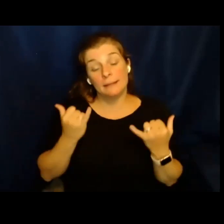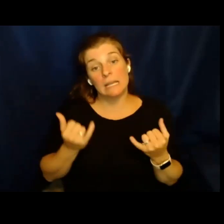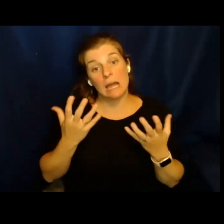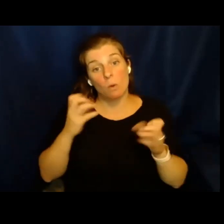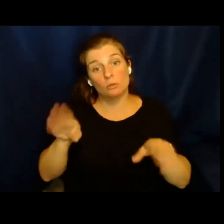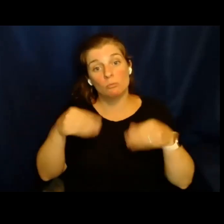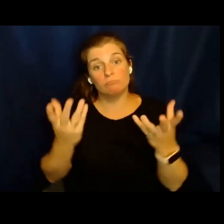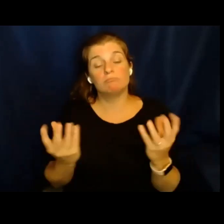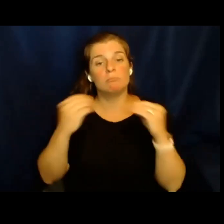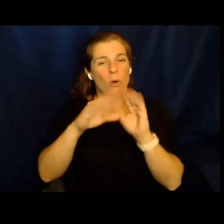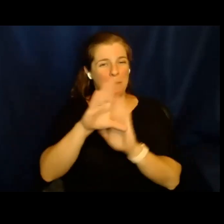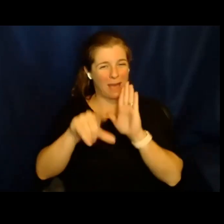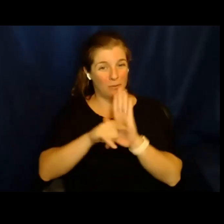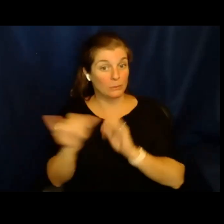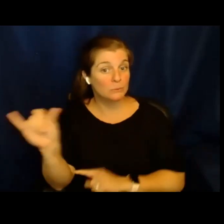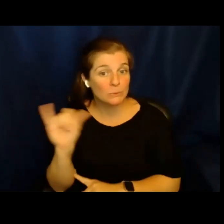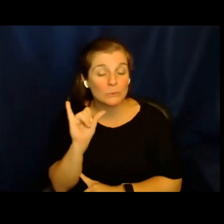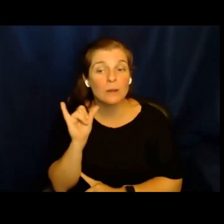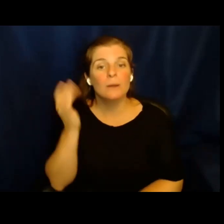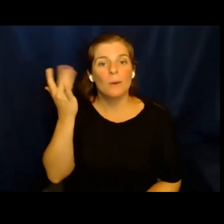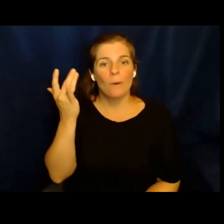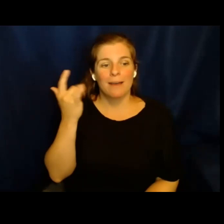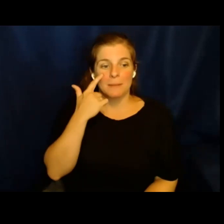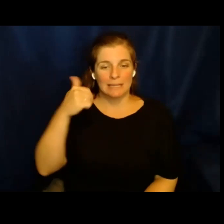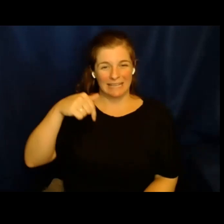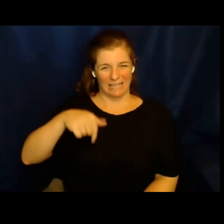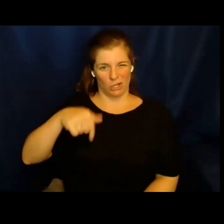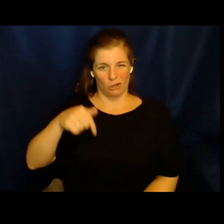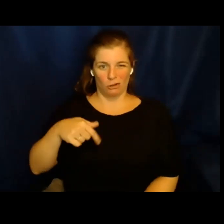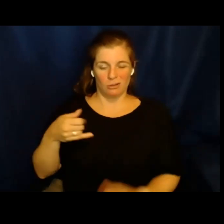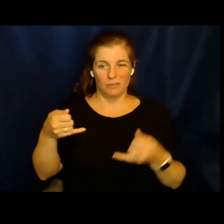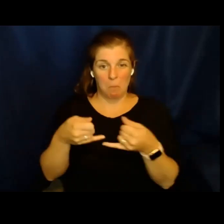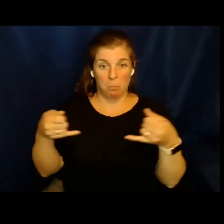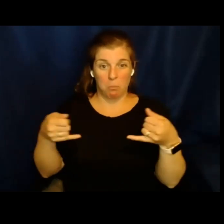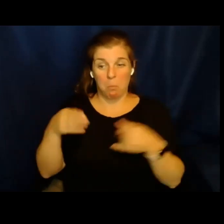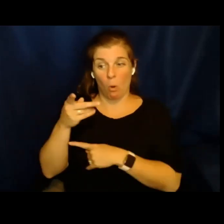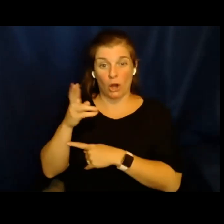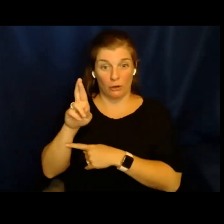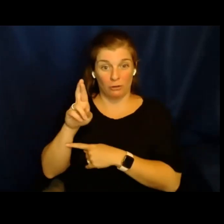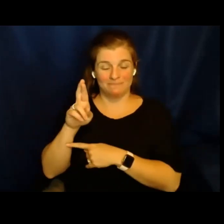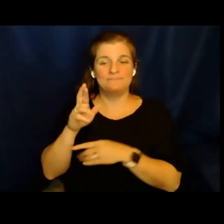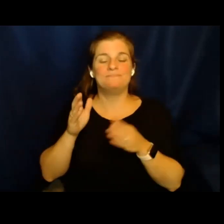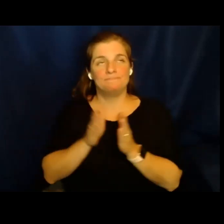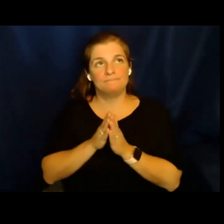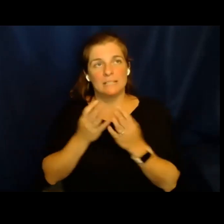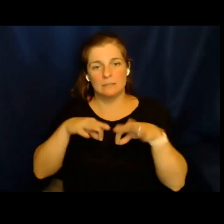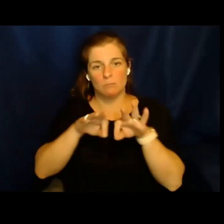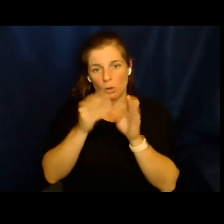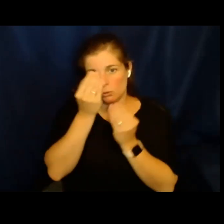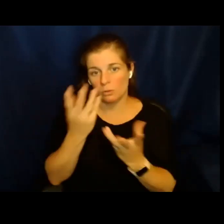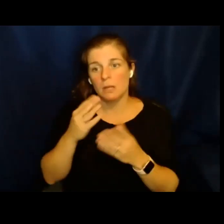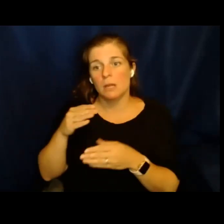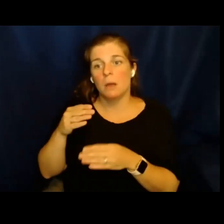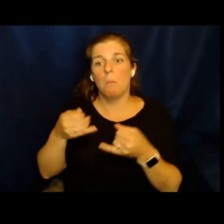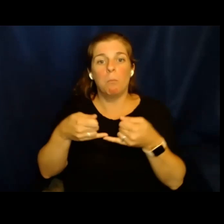dar antecedentes adicionales porque aquí en la frontera es importante saber que